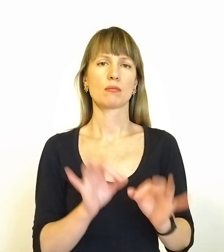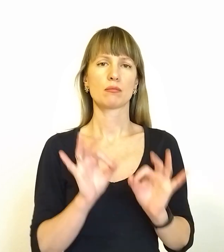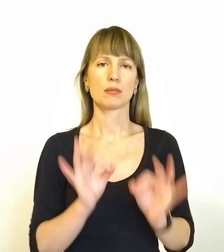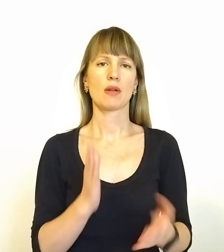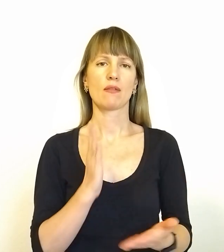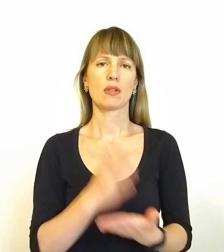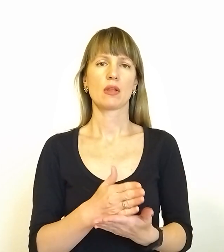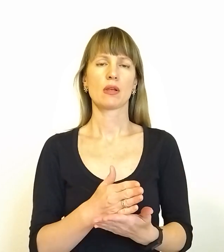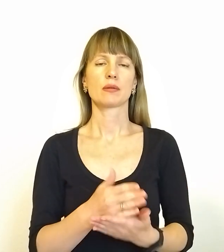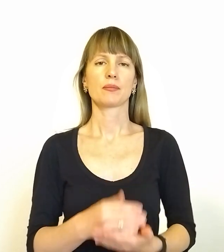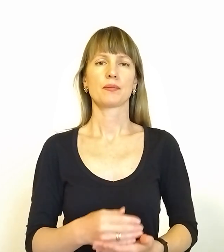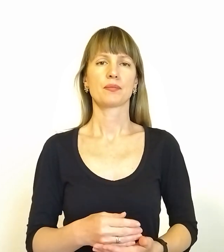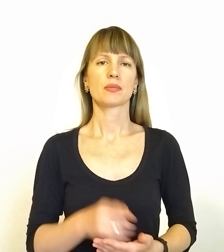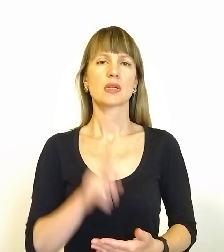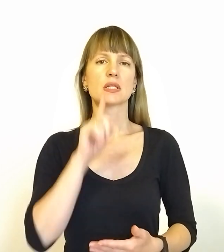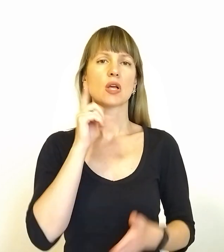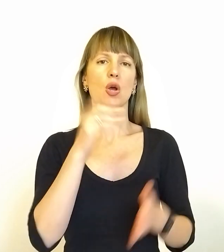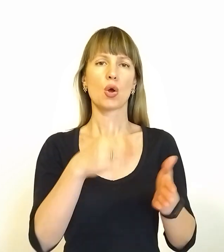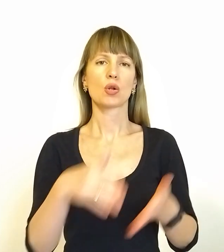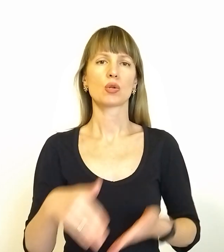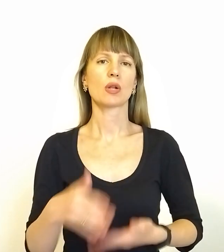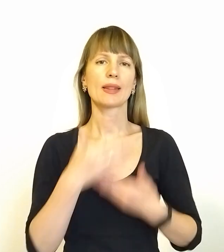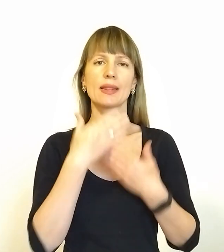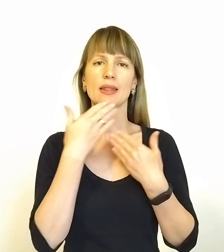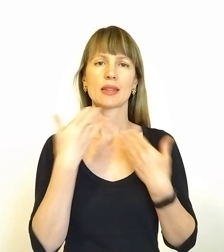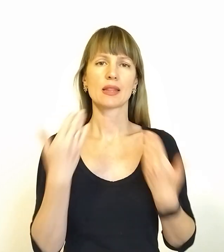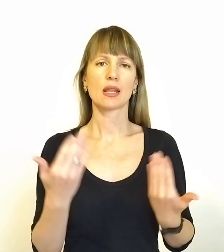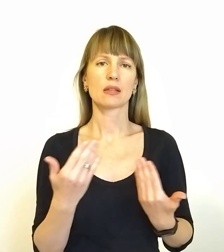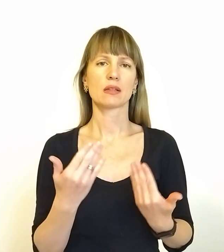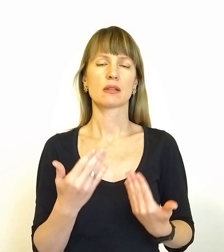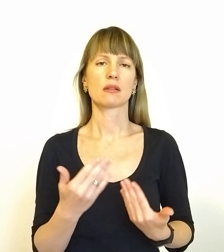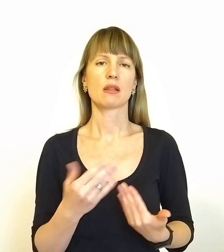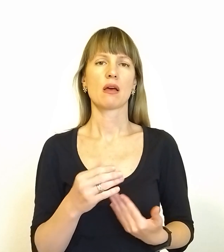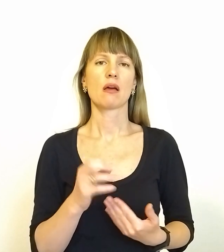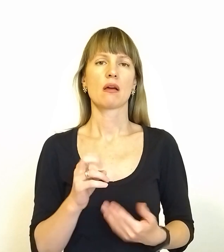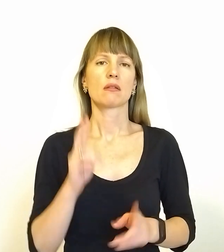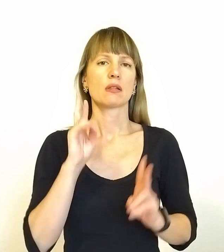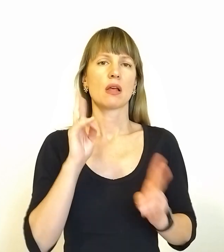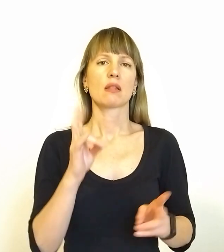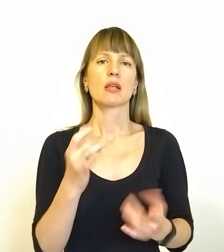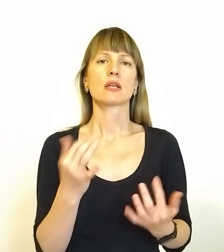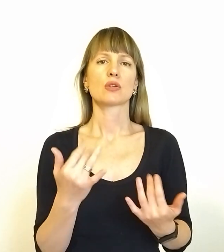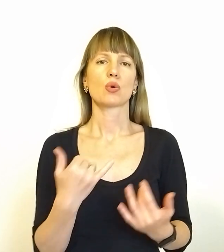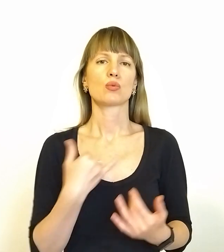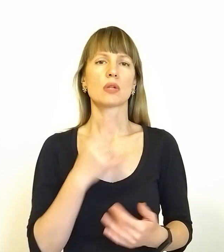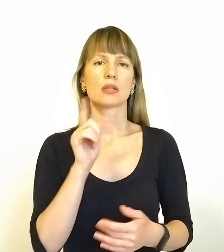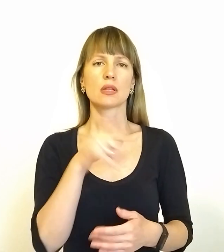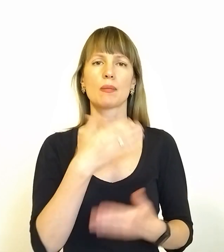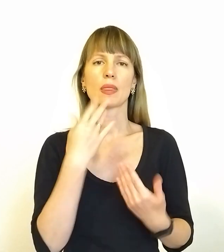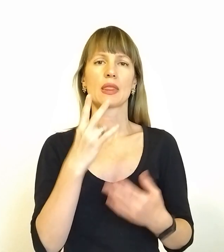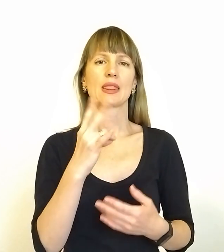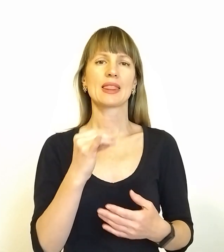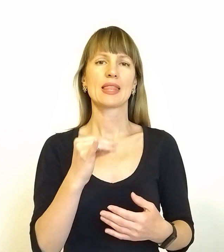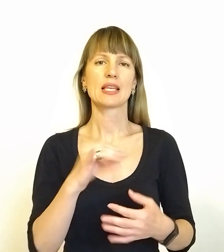правильна модель. Зеліх коридорів немає. Не знаю, у нас там немає ні зв'язи, ні